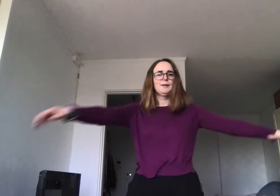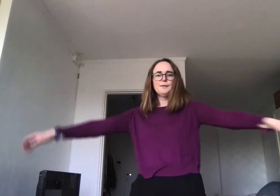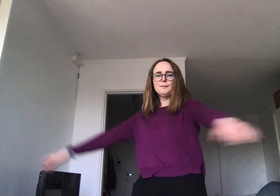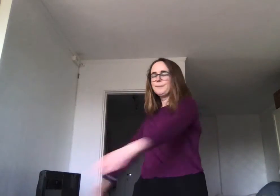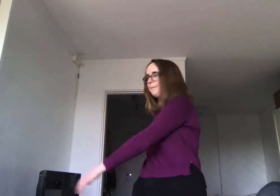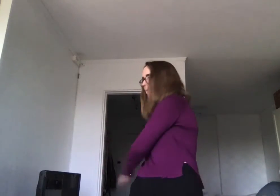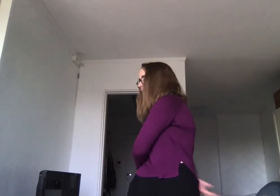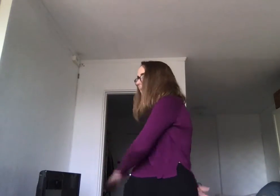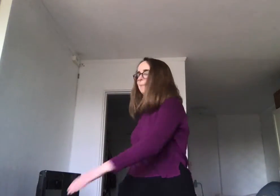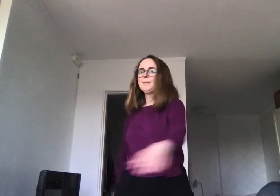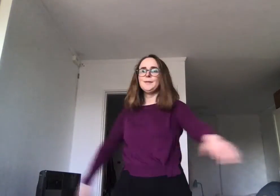Fint.